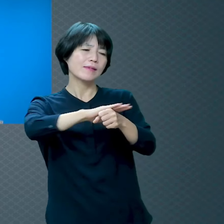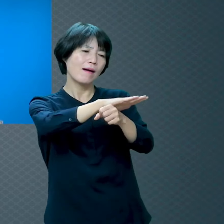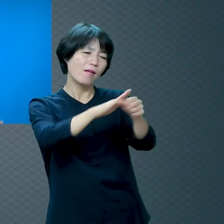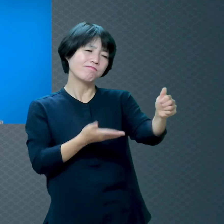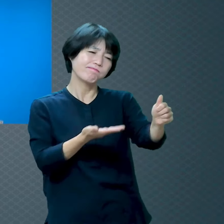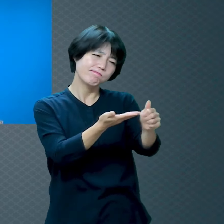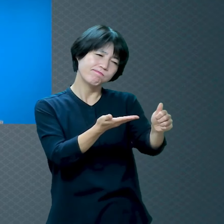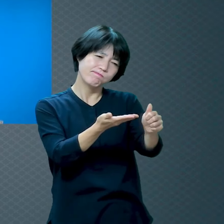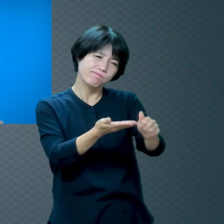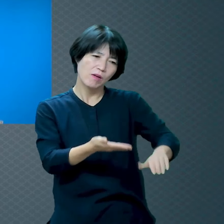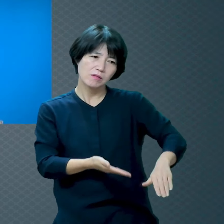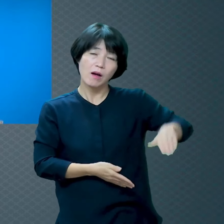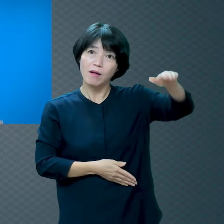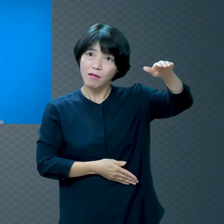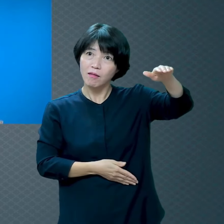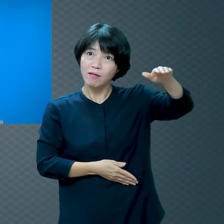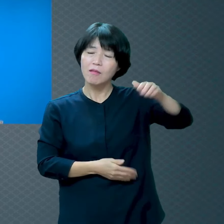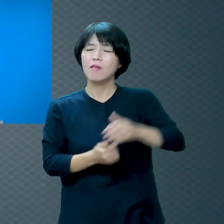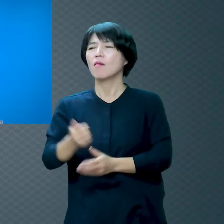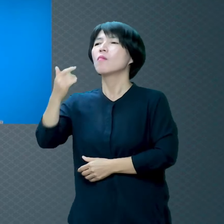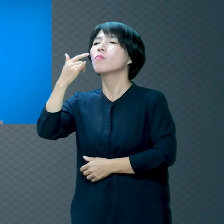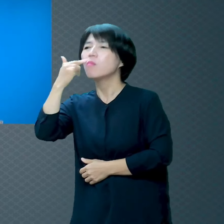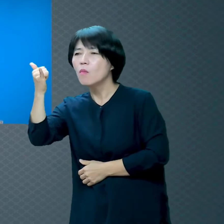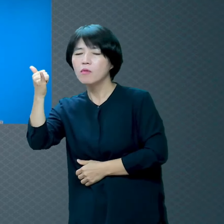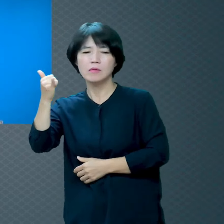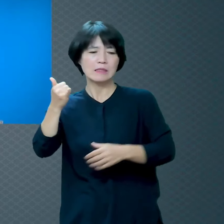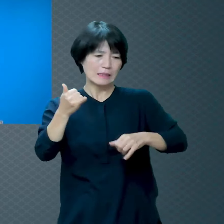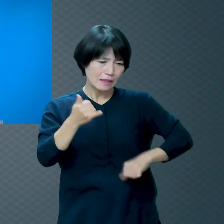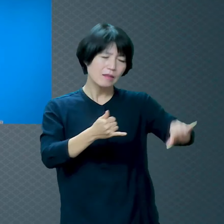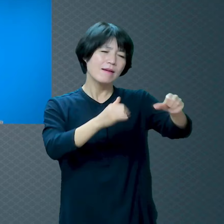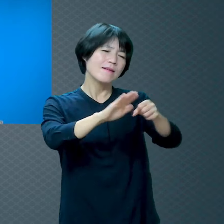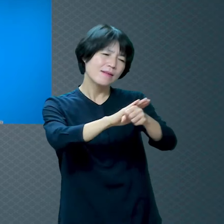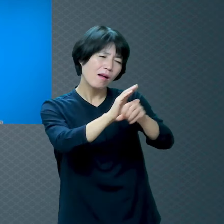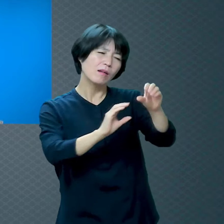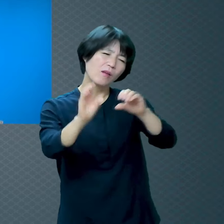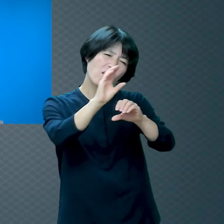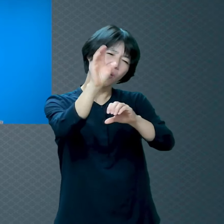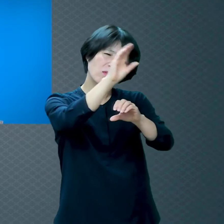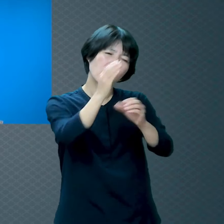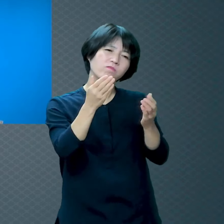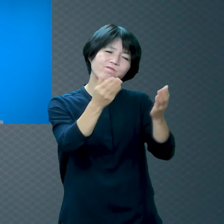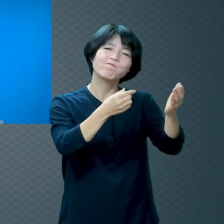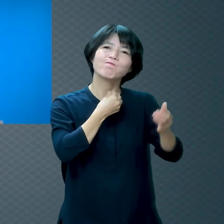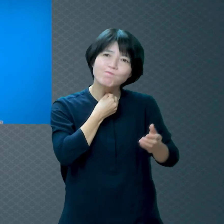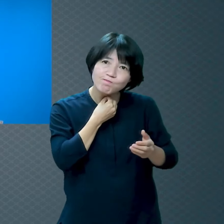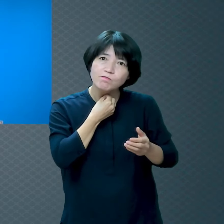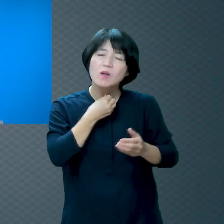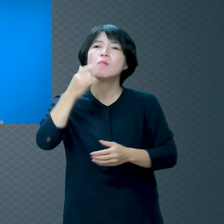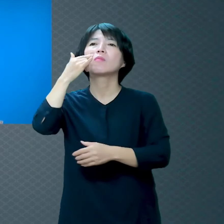부모는 계속 더 주고 싶죠 그게 부모의 마음입니다